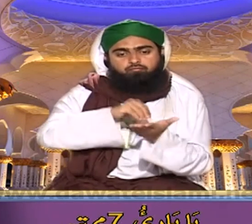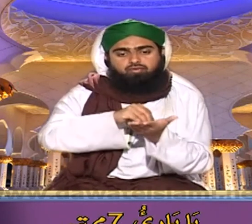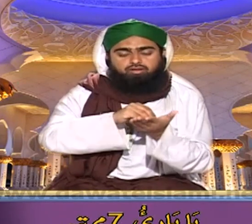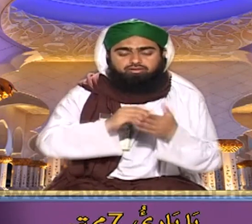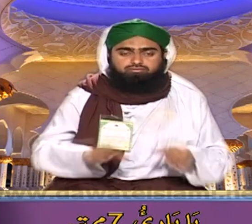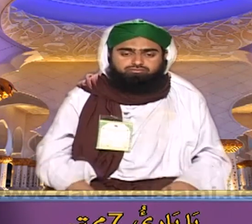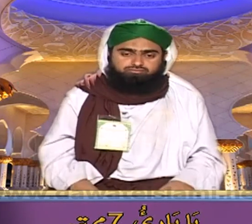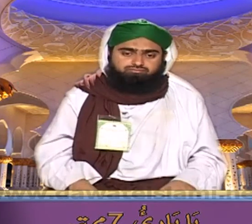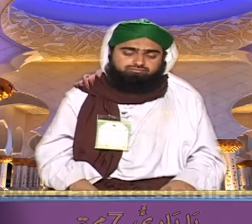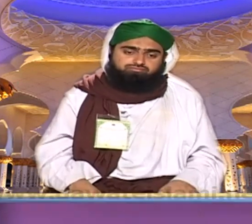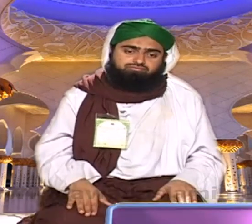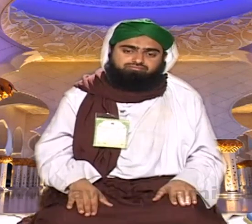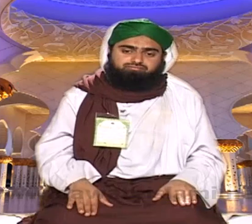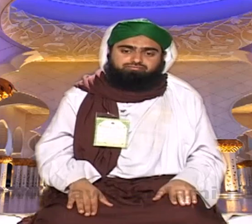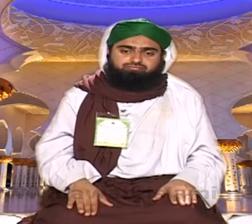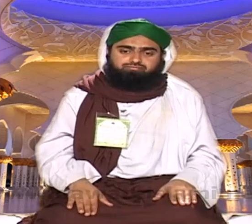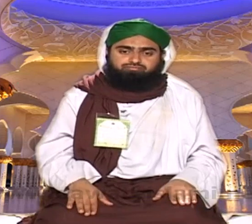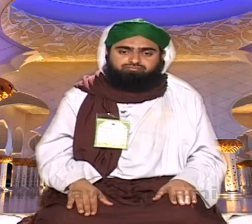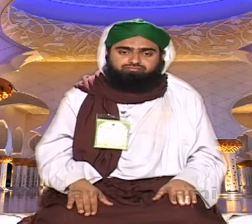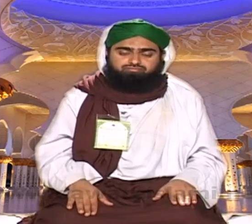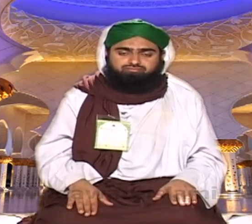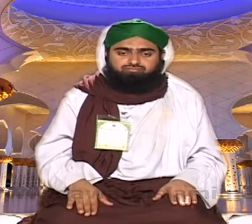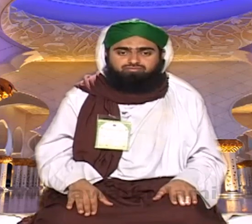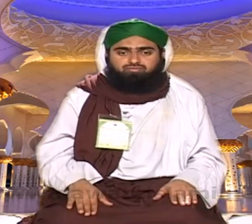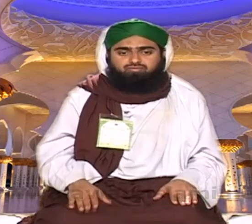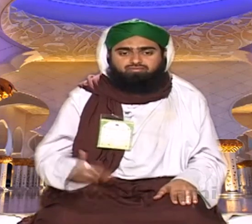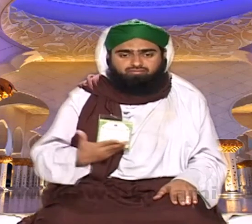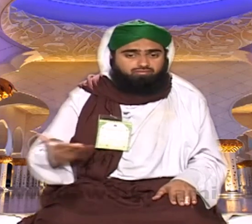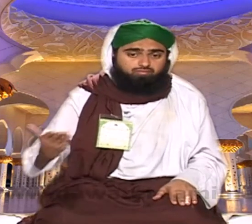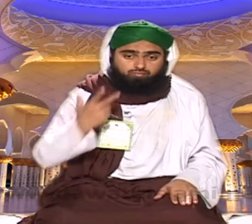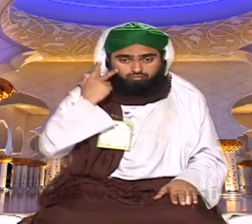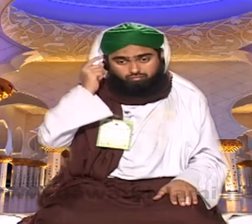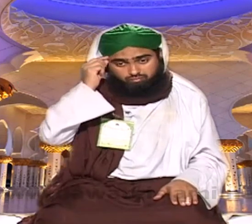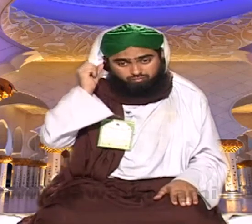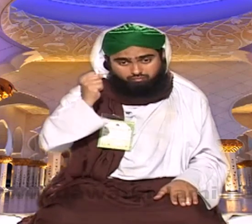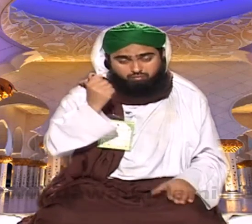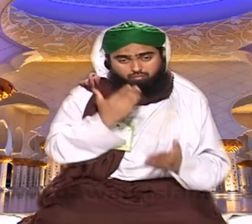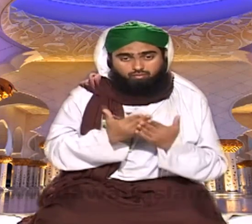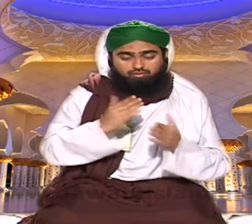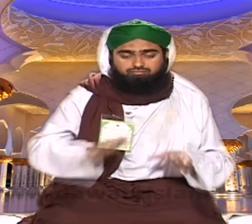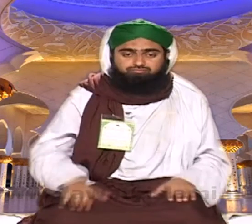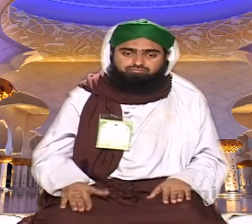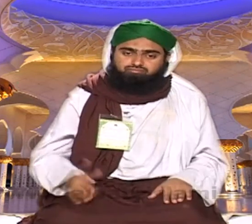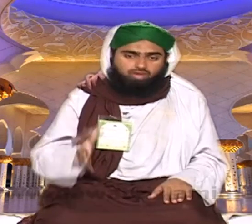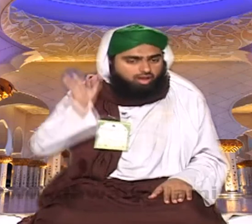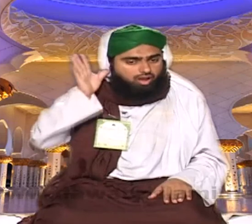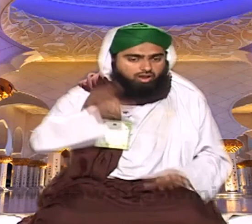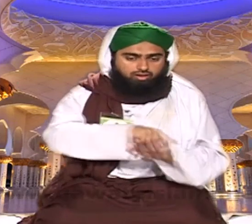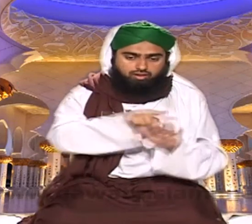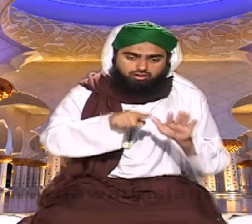ماشاءاللہ جزاکم اللہ ہر نماز کے بعد صرف سات بات یا